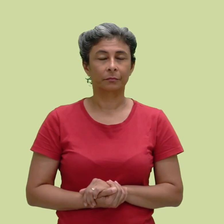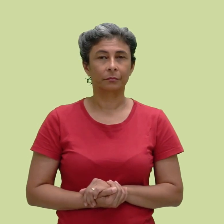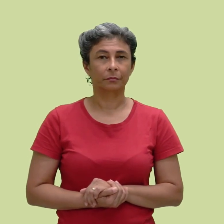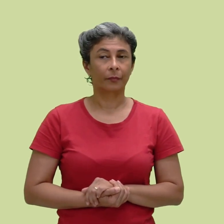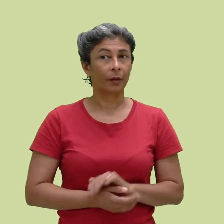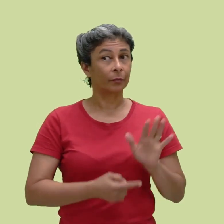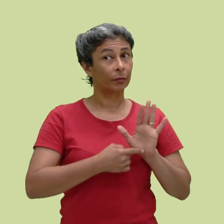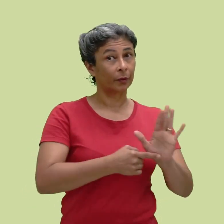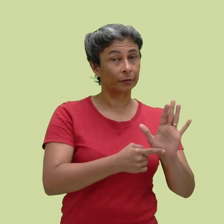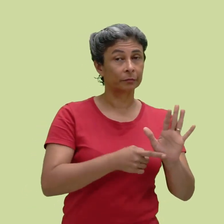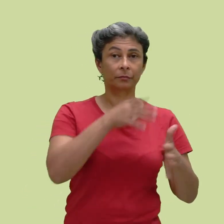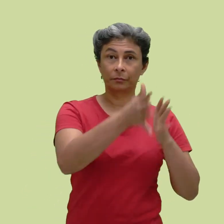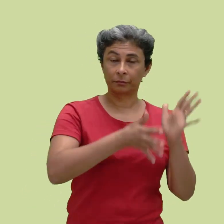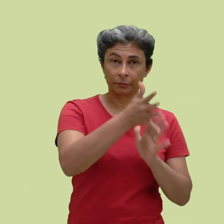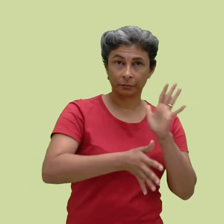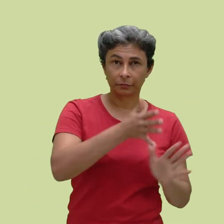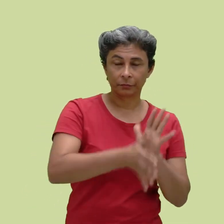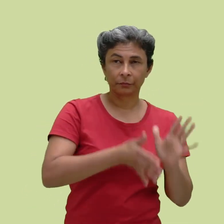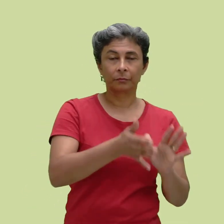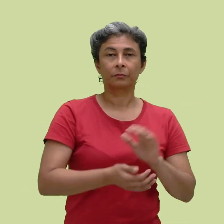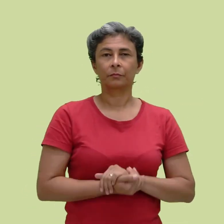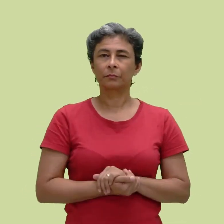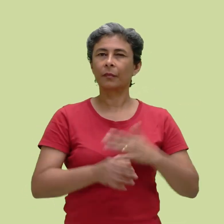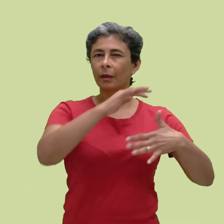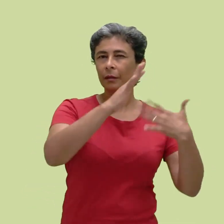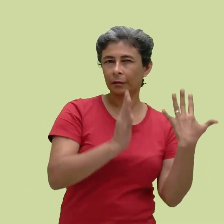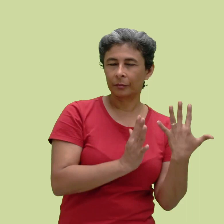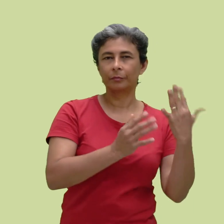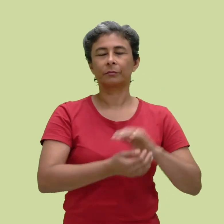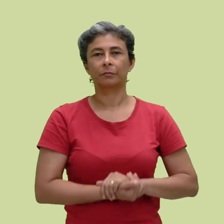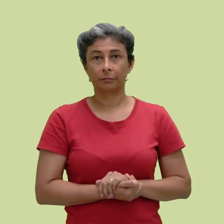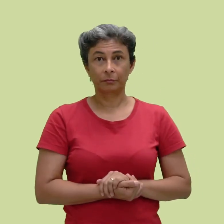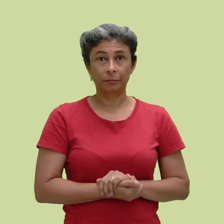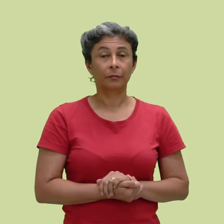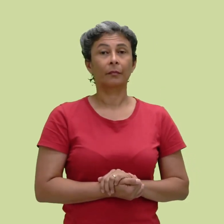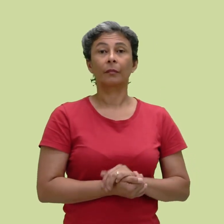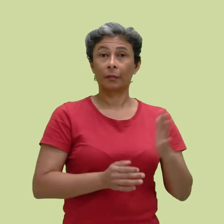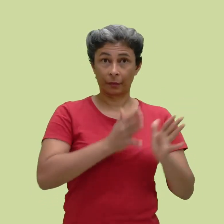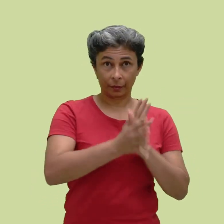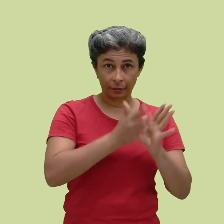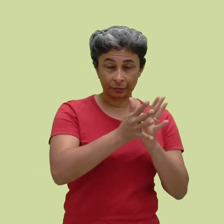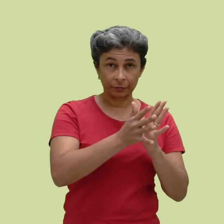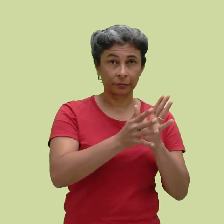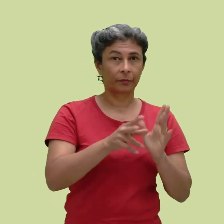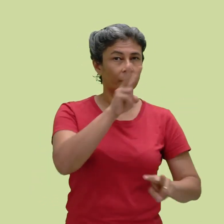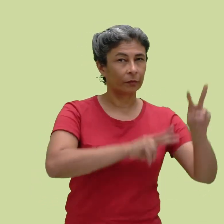Vamos falar agora a respeito das línguas de sinais. Usando o exemplo da Libras, as línguas de sinais são